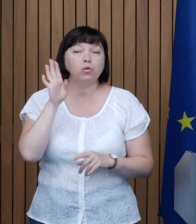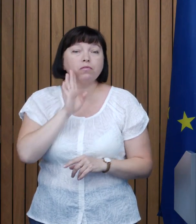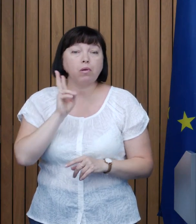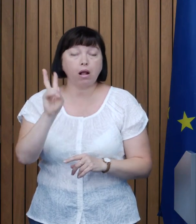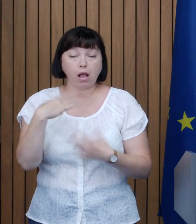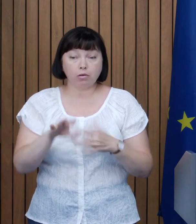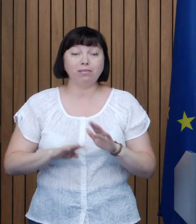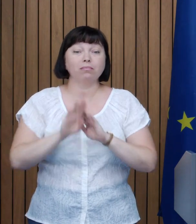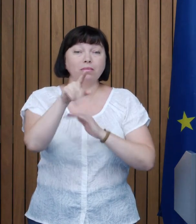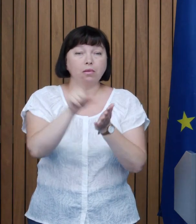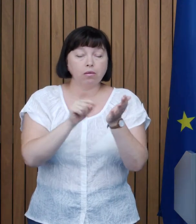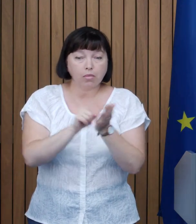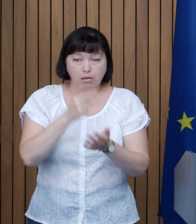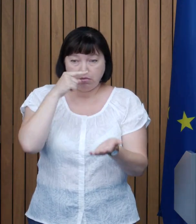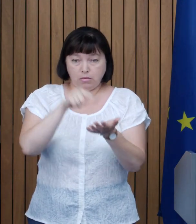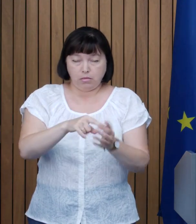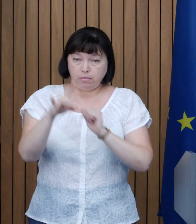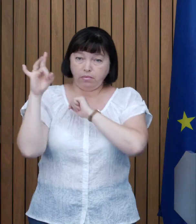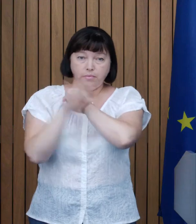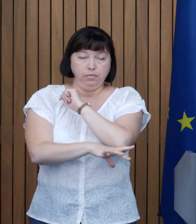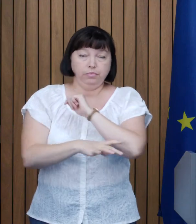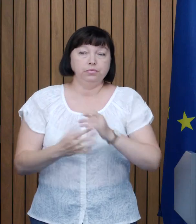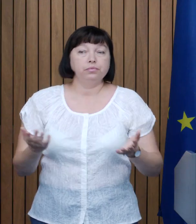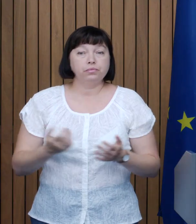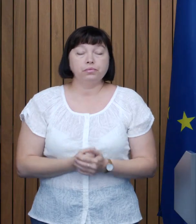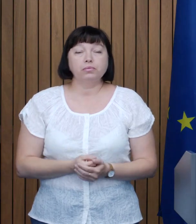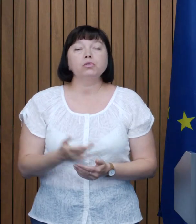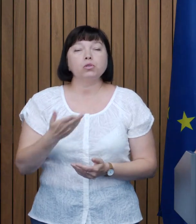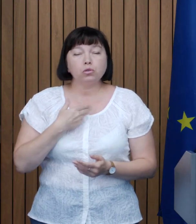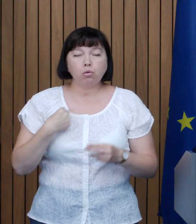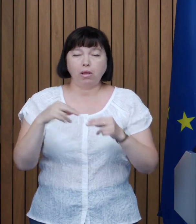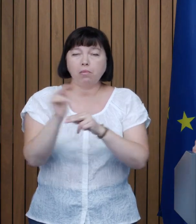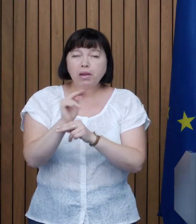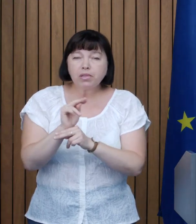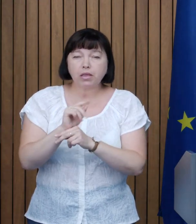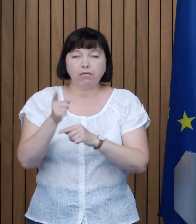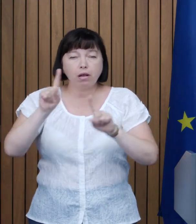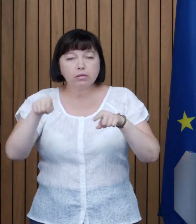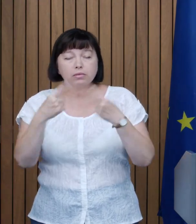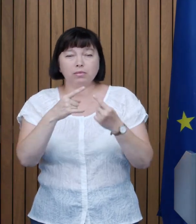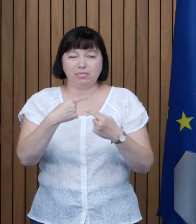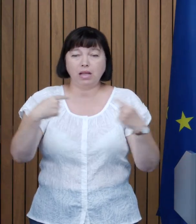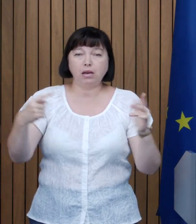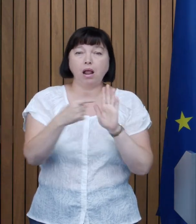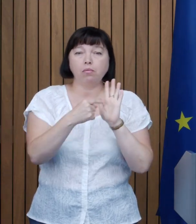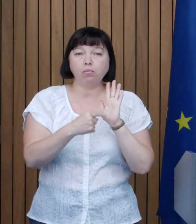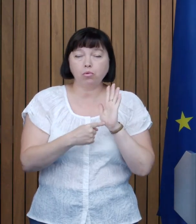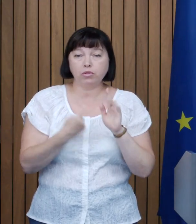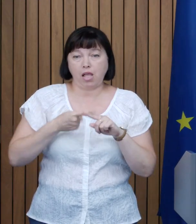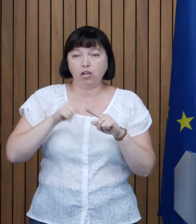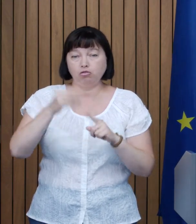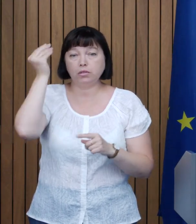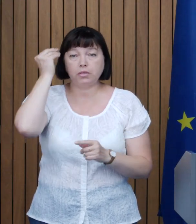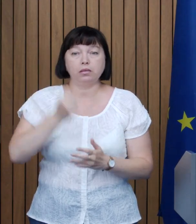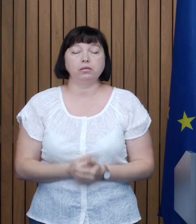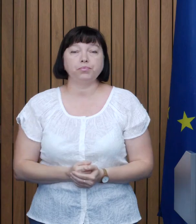să se pensioneze Spomenesc în sărăcie în Republica Moldova Noi am replicat, am schimbat, am vădățit mai multe aspecte în acest sens